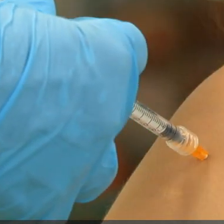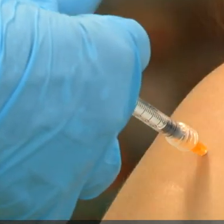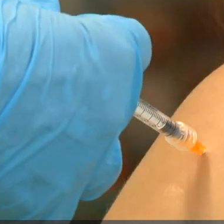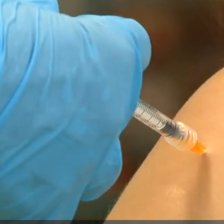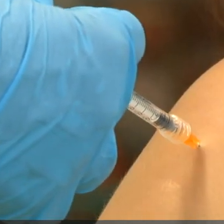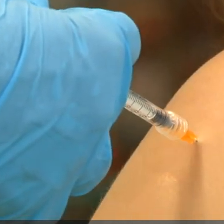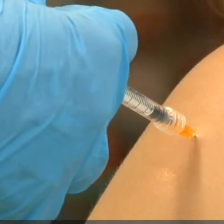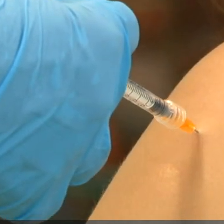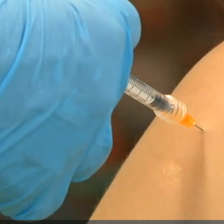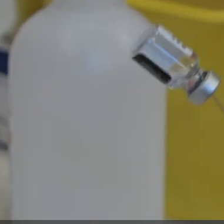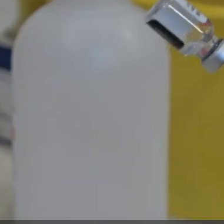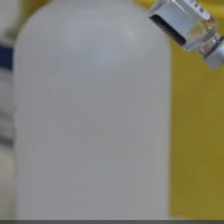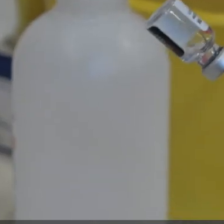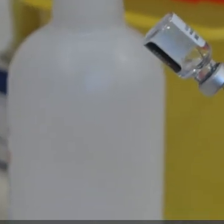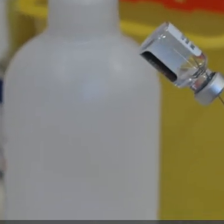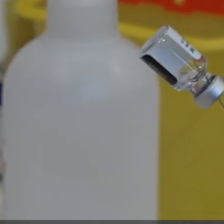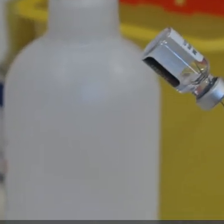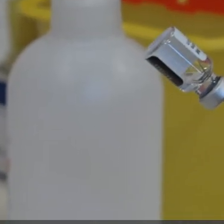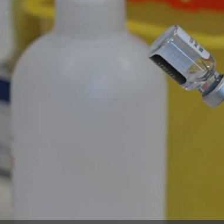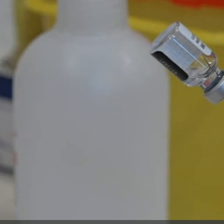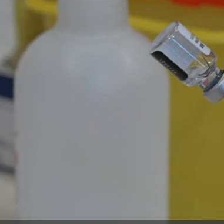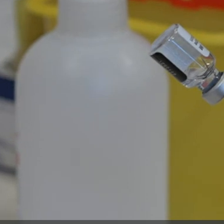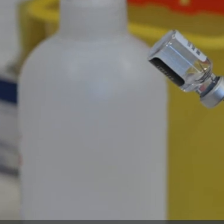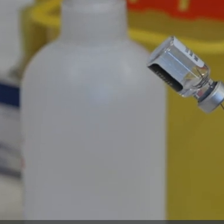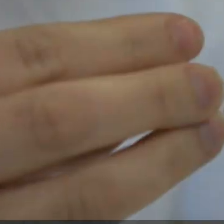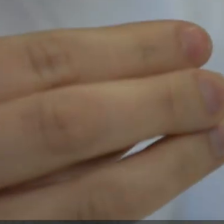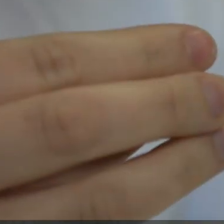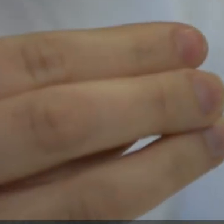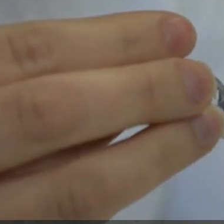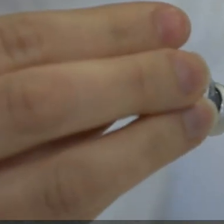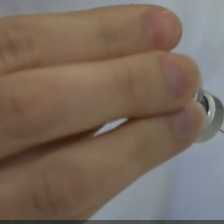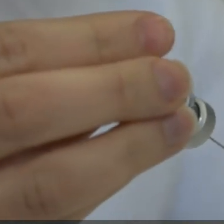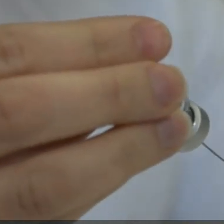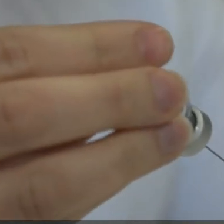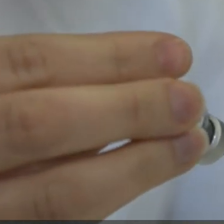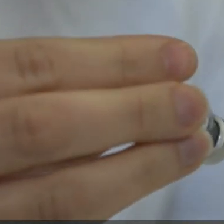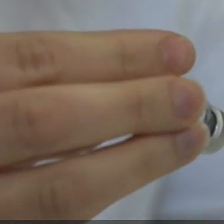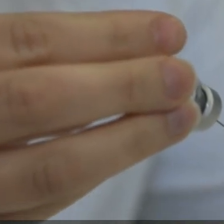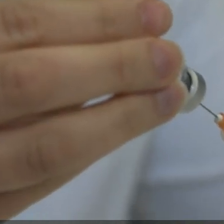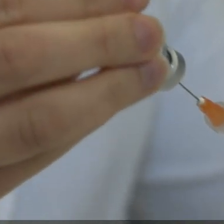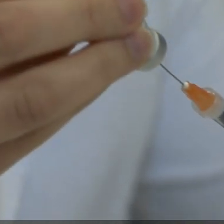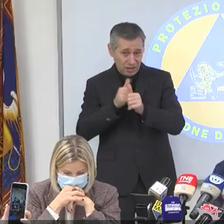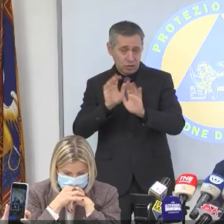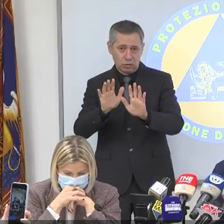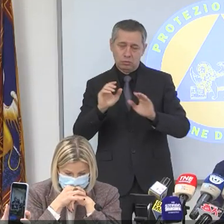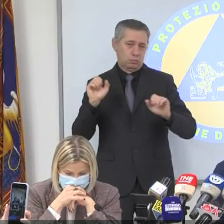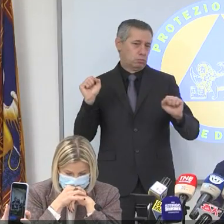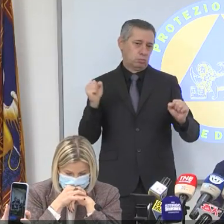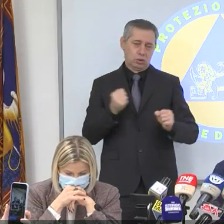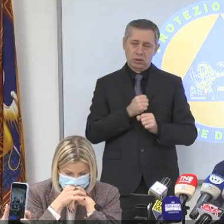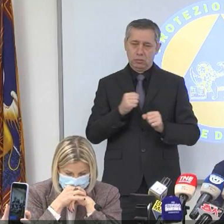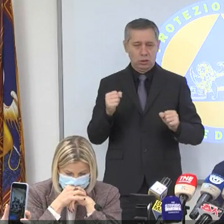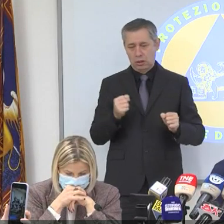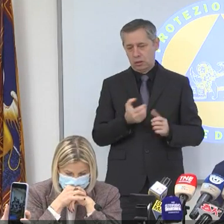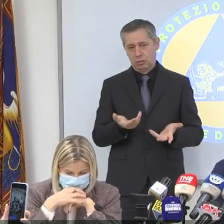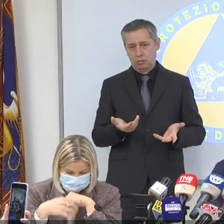essere presi d'assalto e una constatazione. Il contact tracing è saltato, sta saltando, lo dico anche a beneficio di quei cittadini che sono